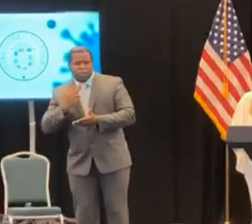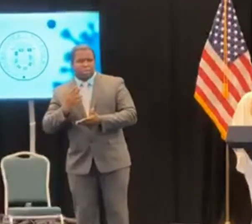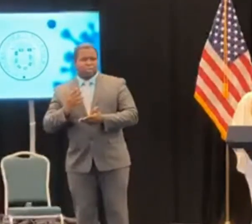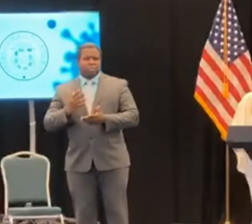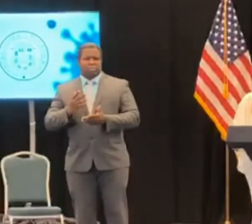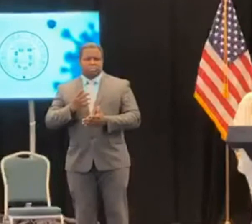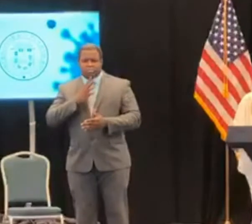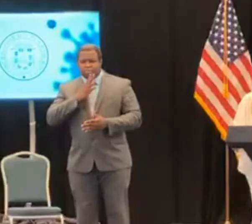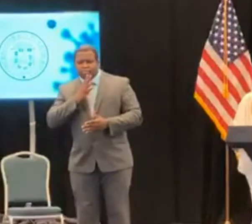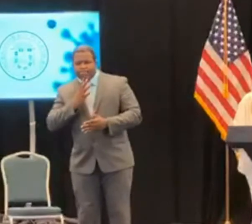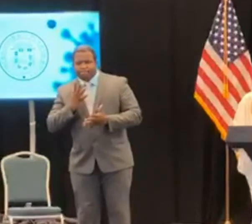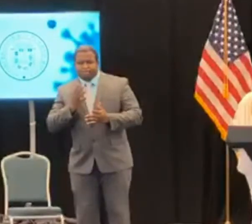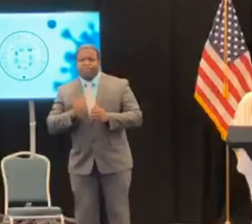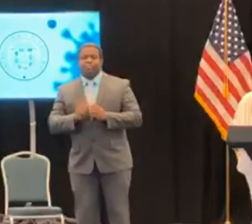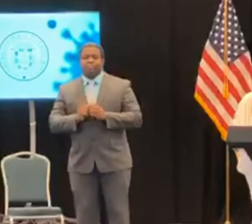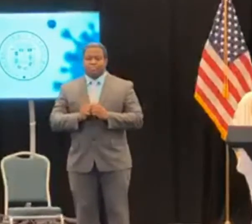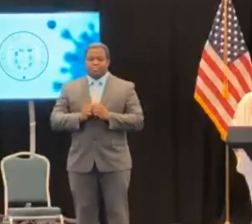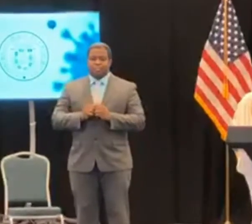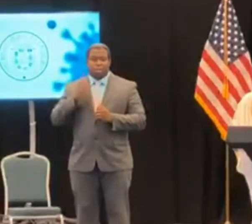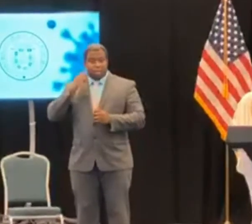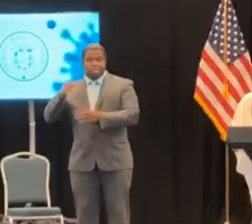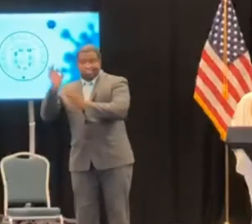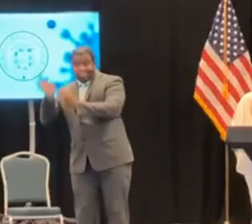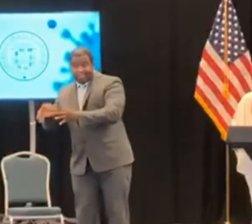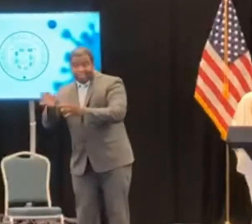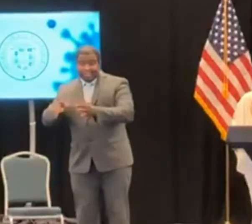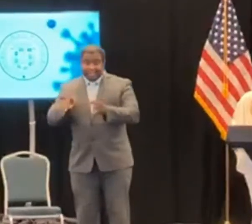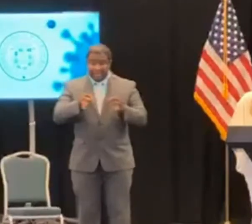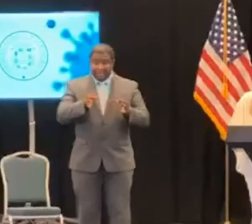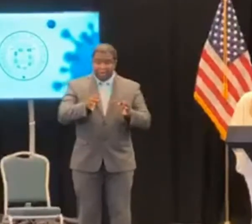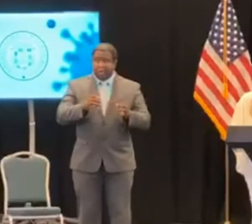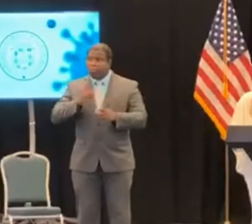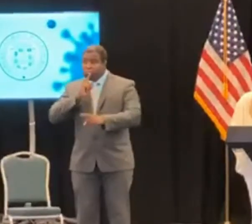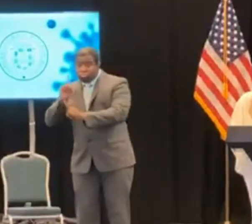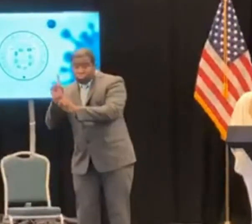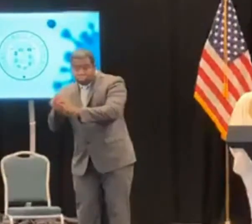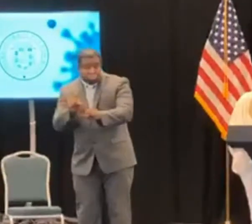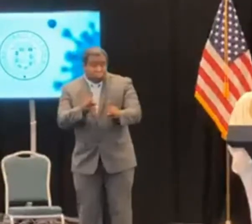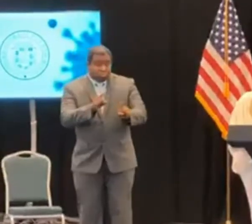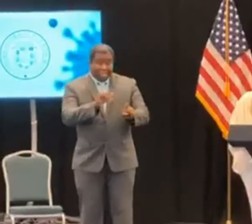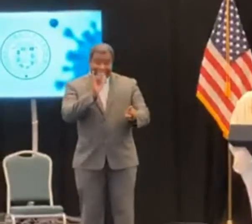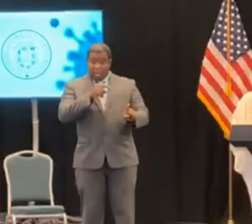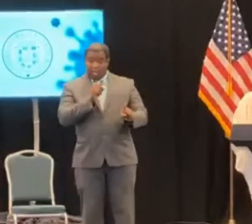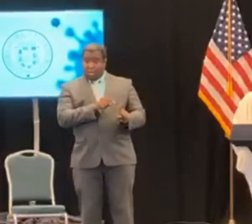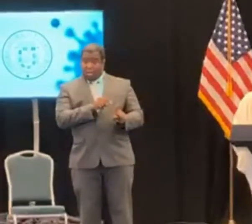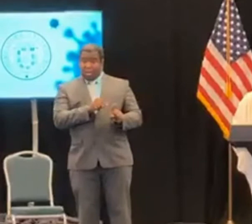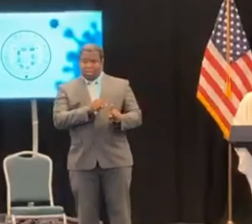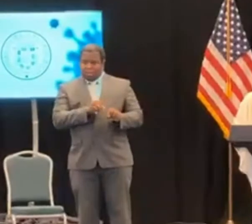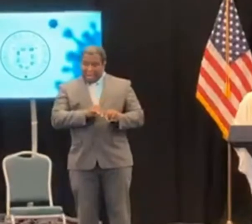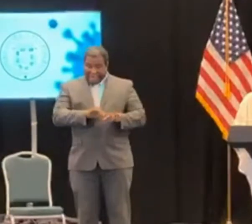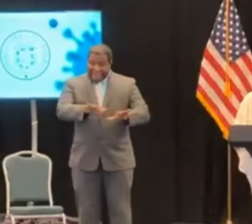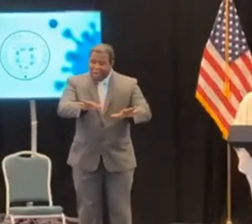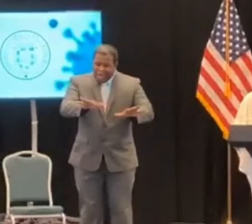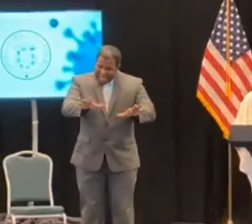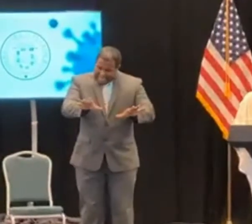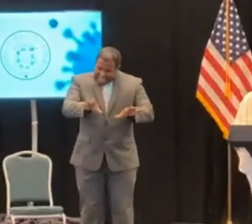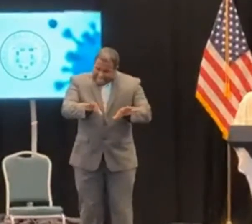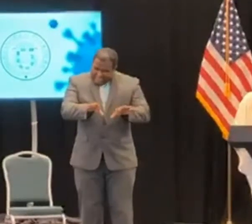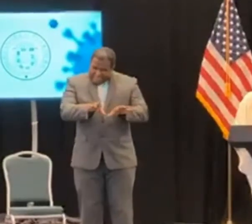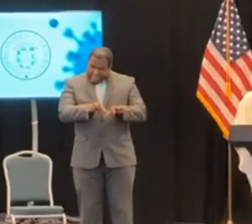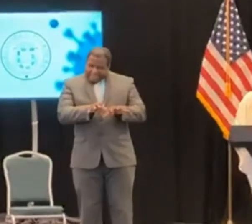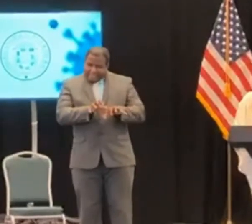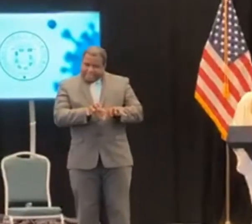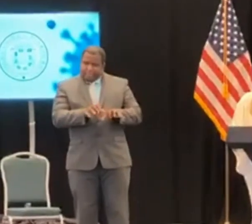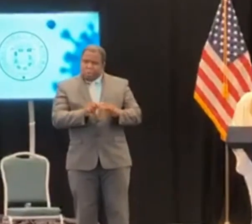Todos los sectores han colaborado con cumplir con su responsabilidad.